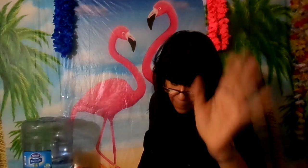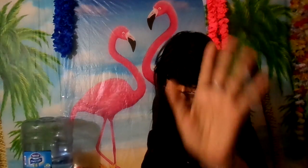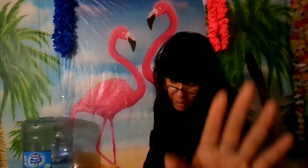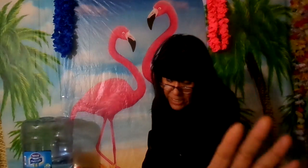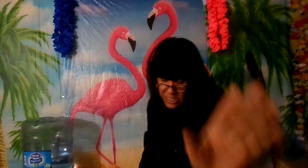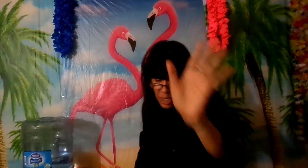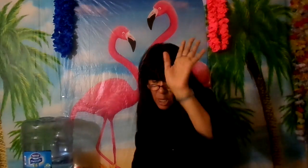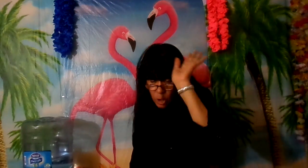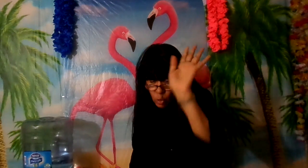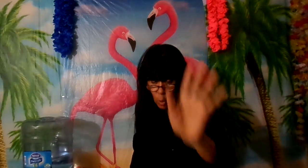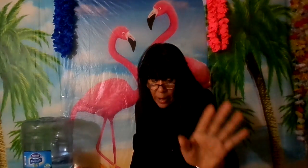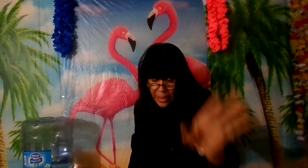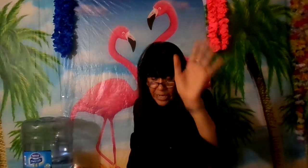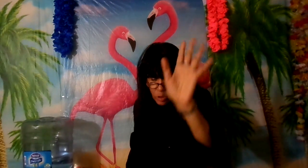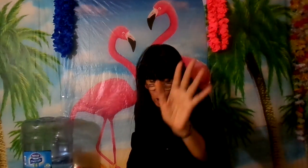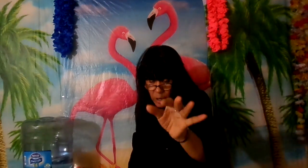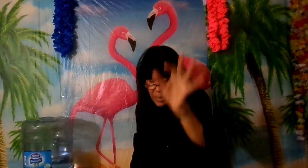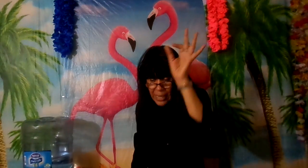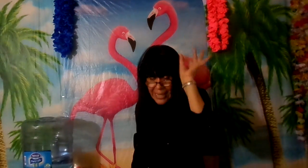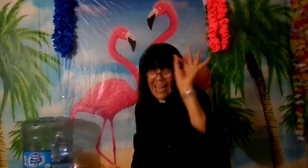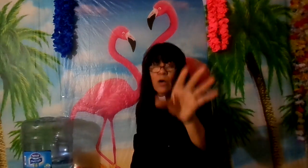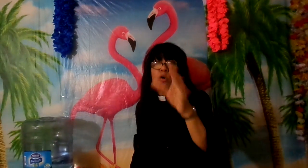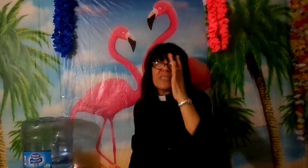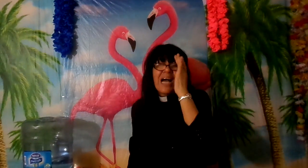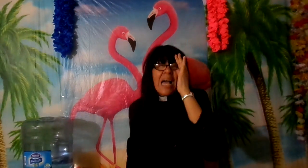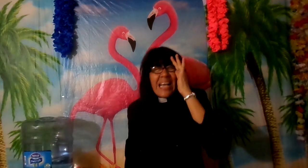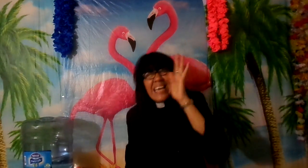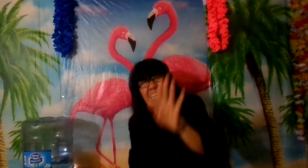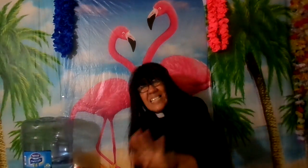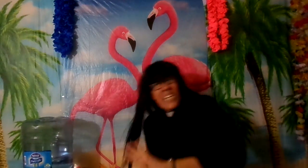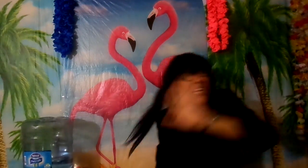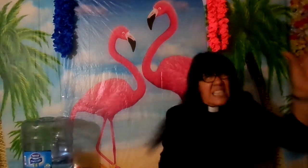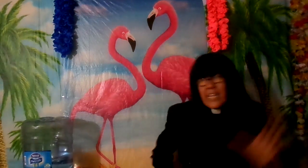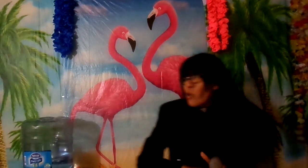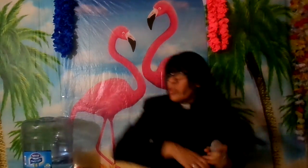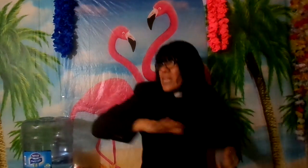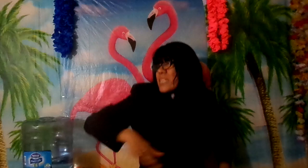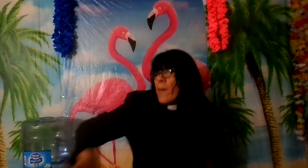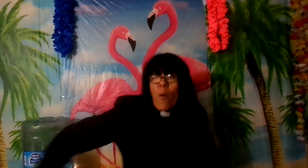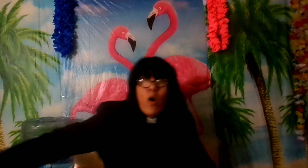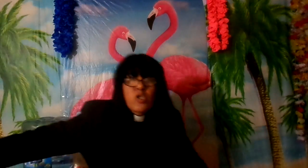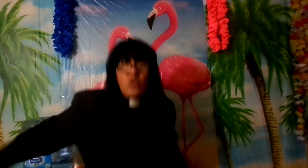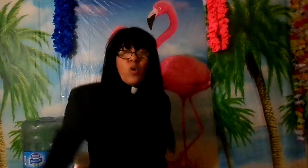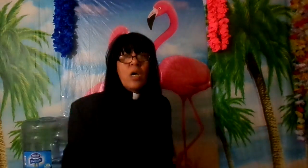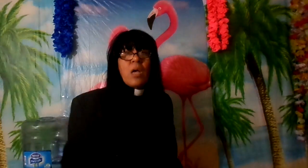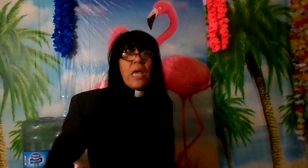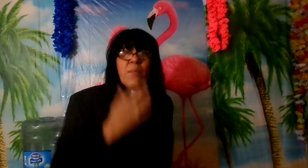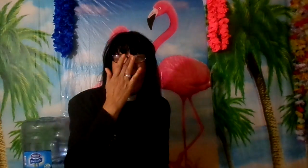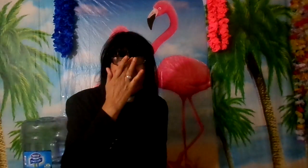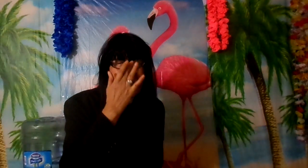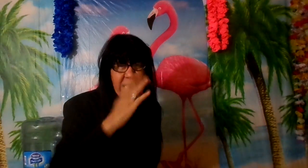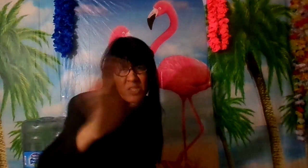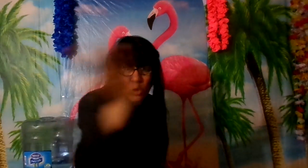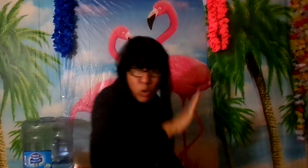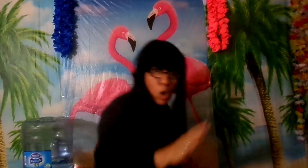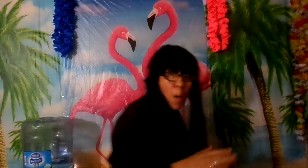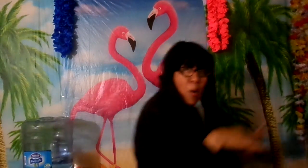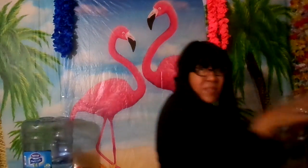Apocalipsis 9 y 2 langostas quiere decir que salieron de ese pozo imagínate eso tú no lo puedes